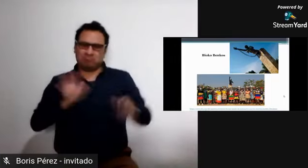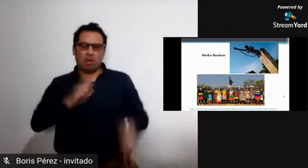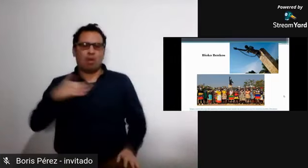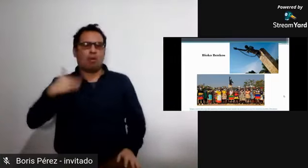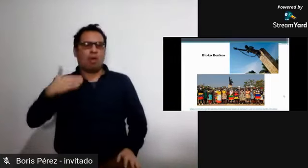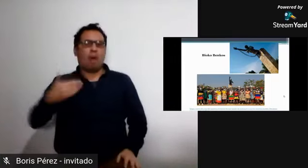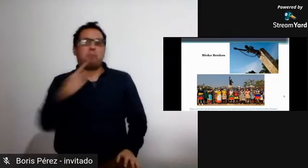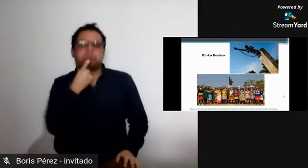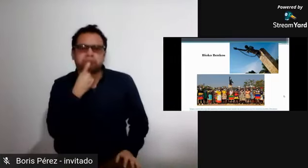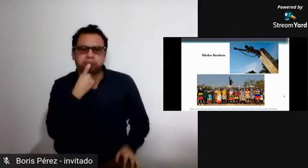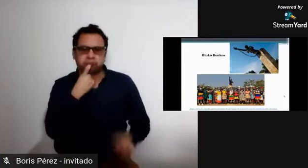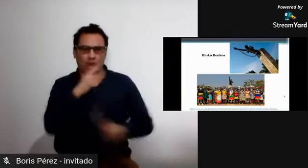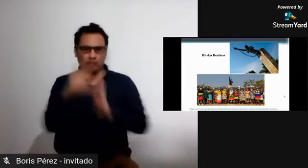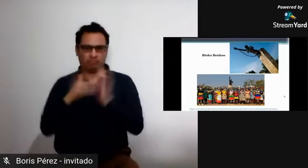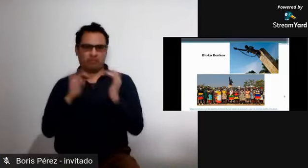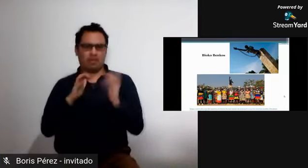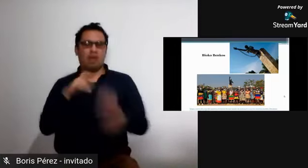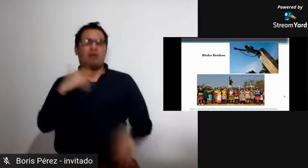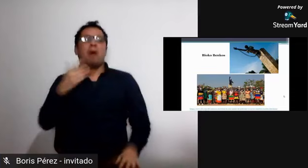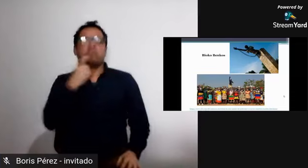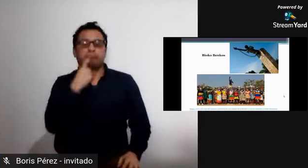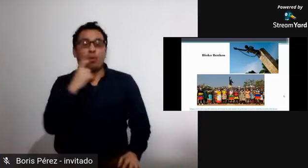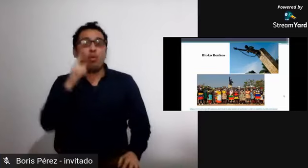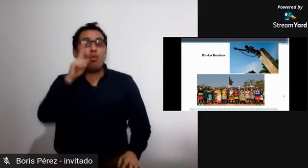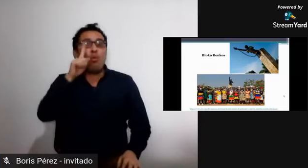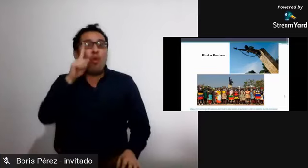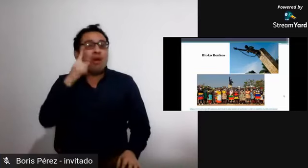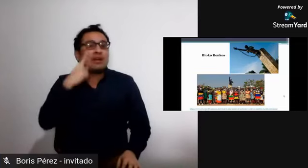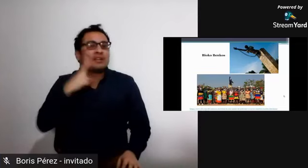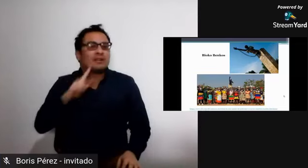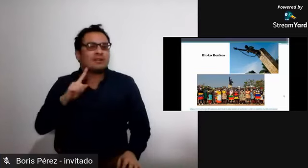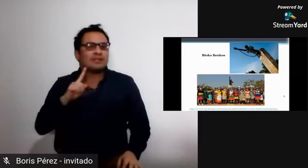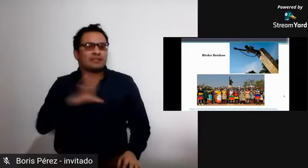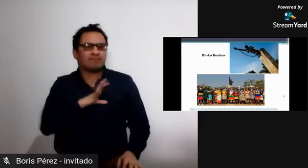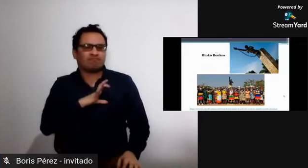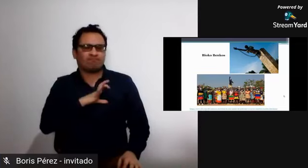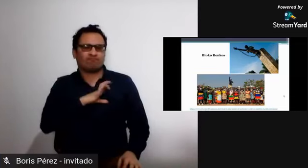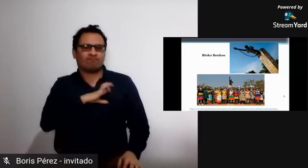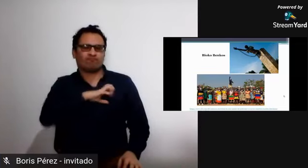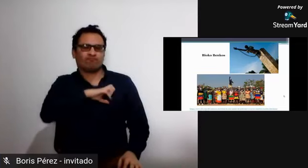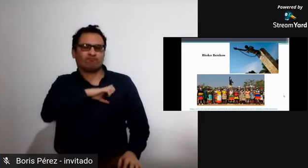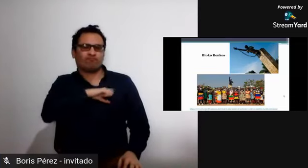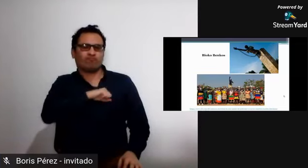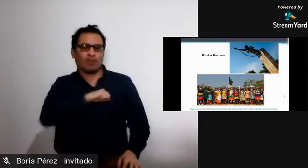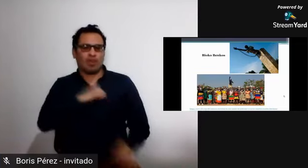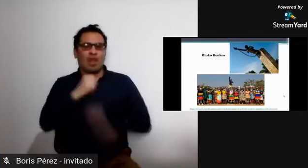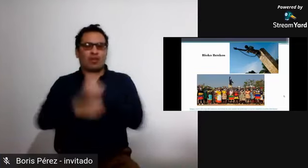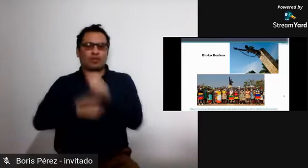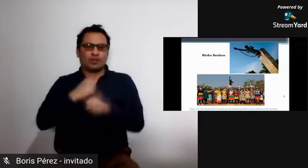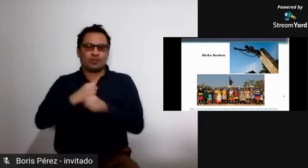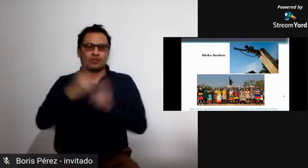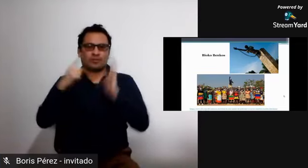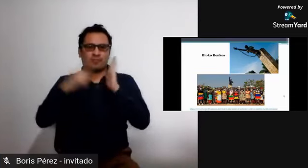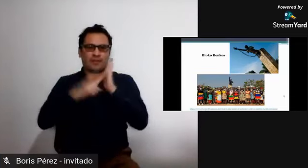Bionko un referente muy importante en los procesos de libertad de la población